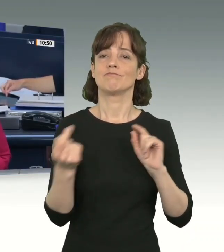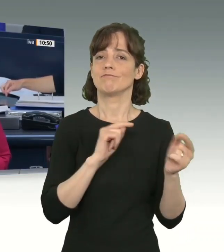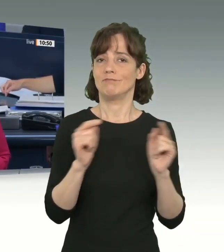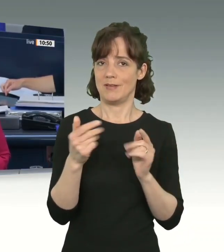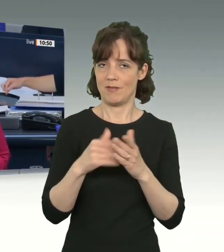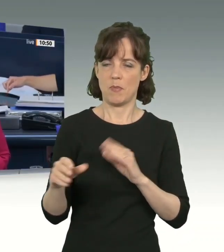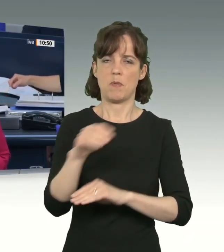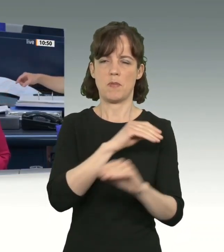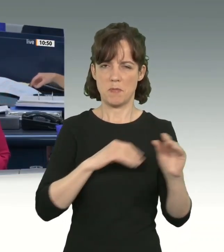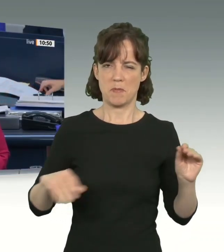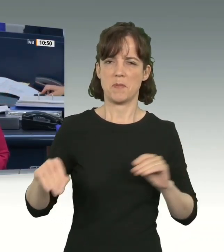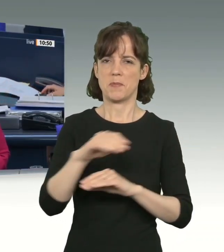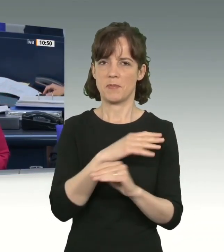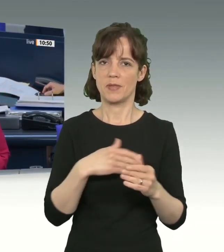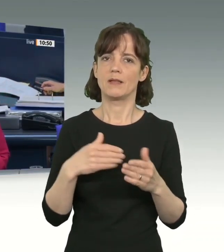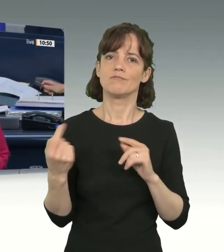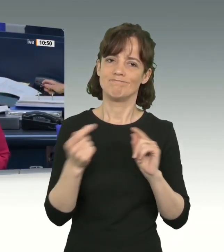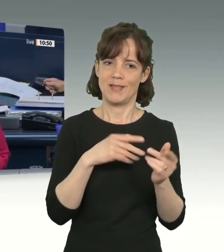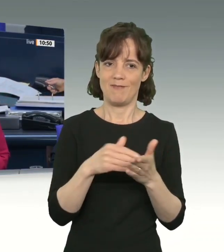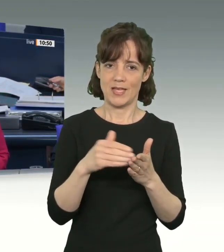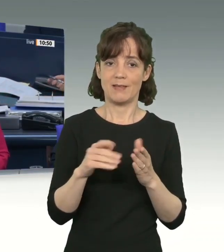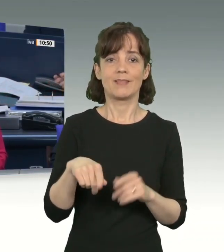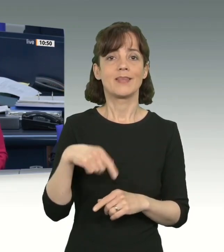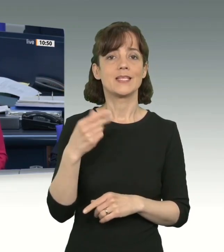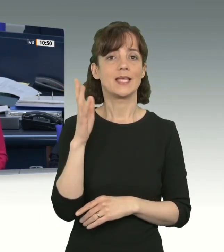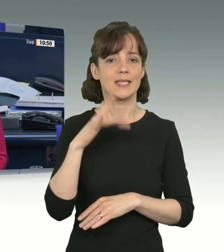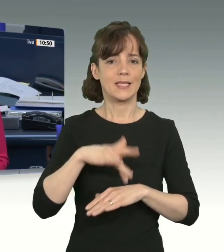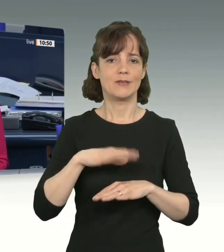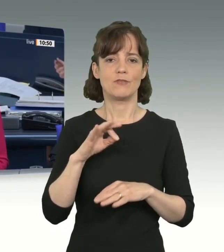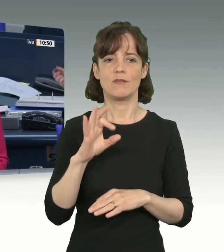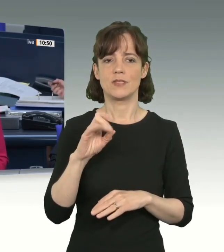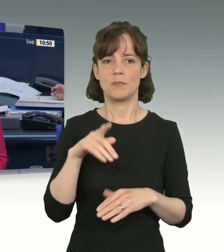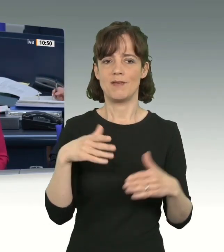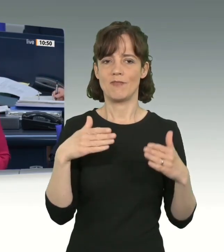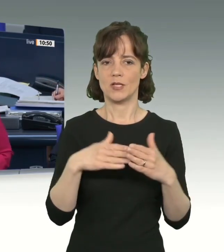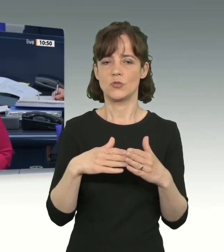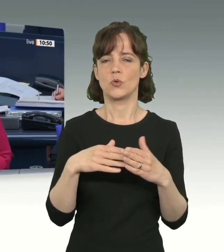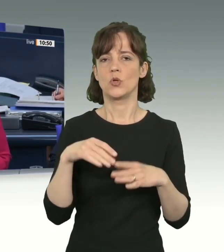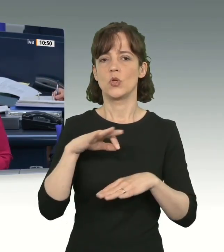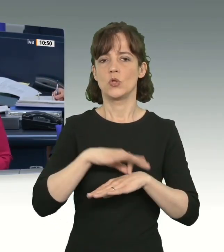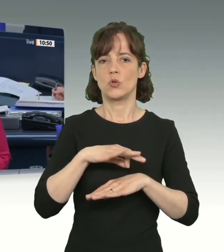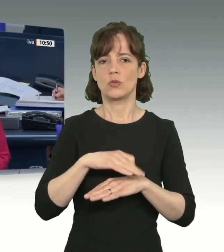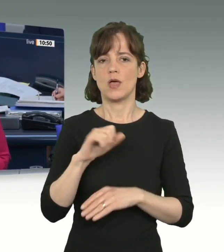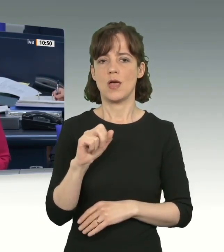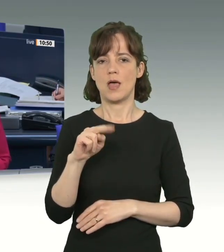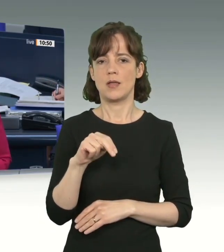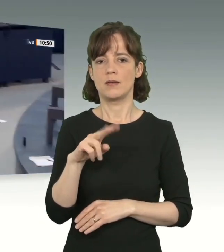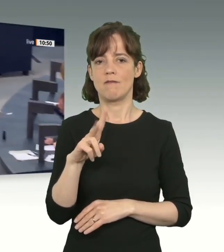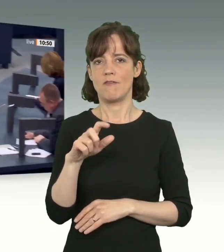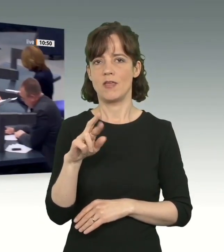Wir fahren weiter in der Debatte. Als nächste Rednerin für die FDP-Fraktion hat das Wort Dr. Ann Veruschka-Jurisch.